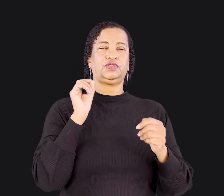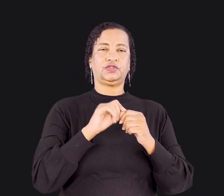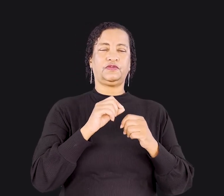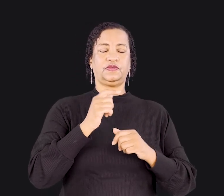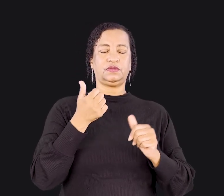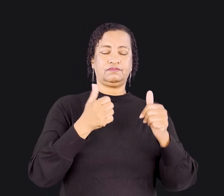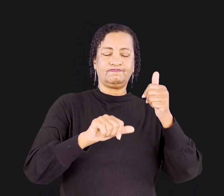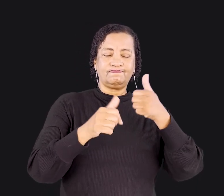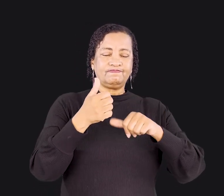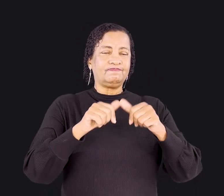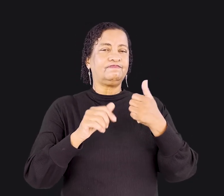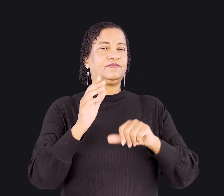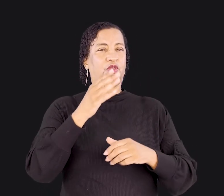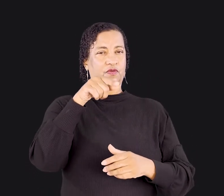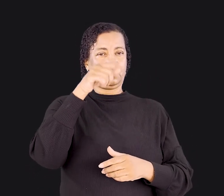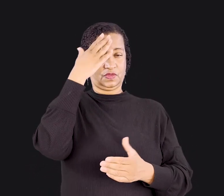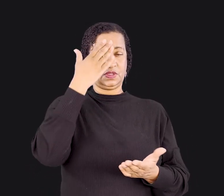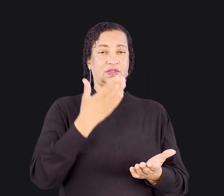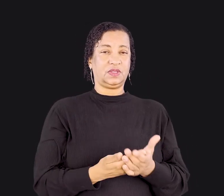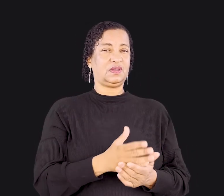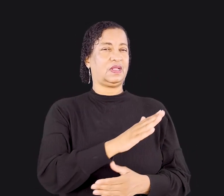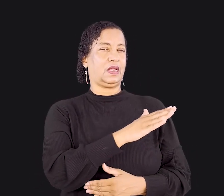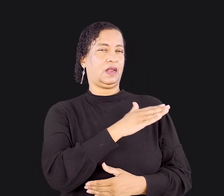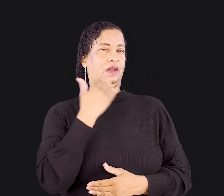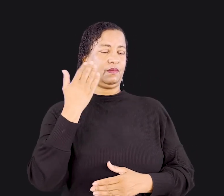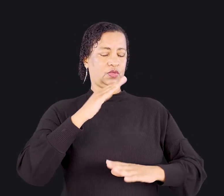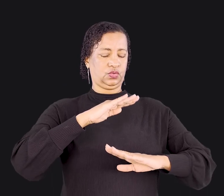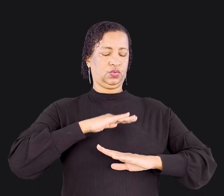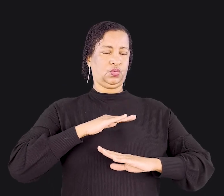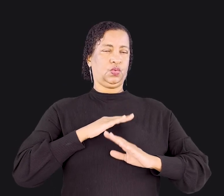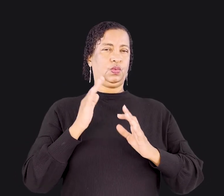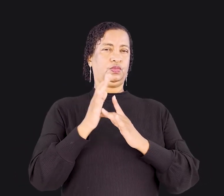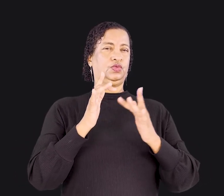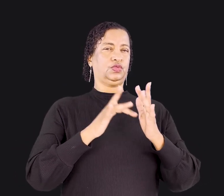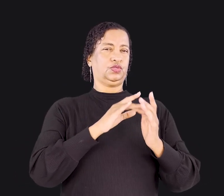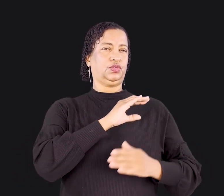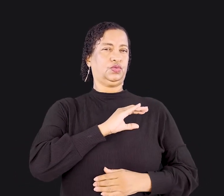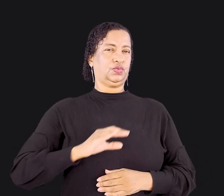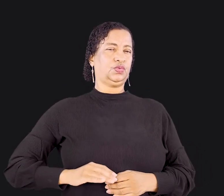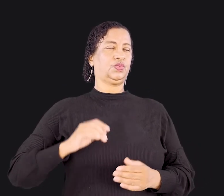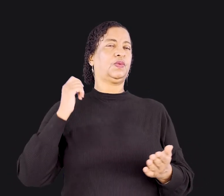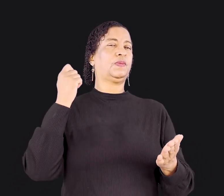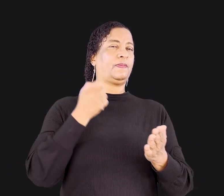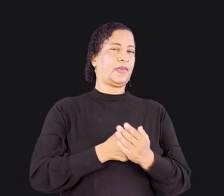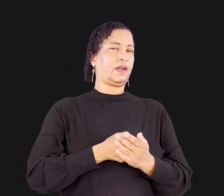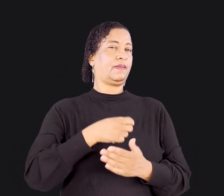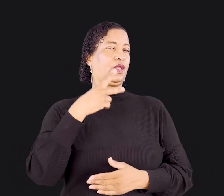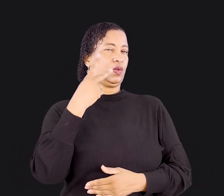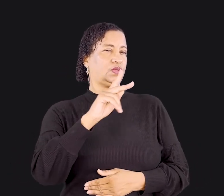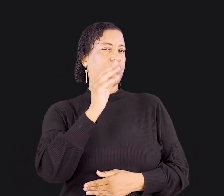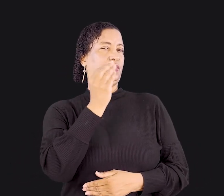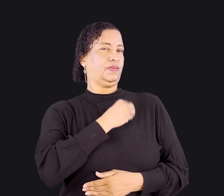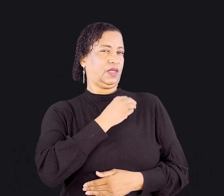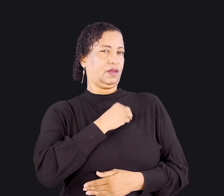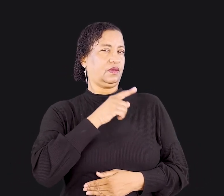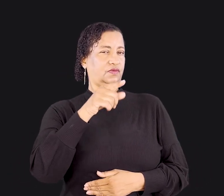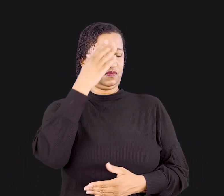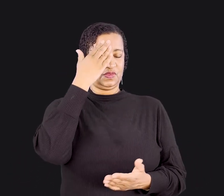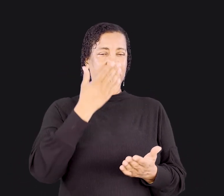autoexame? Você acredita na morte física de Jesus Cristo para pagar a dívida dos seus pecados? Você acredita que ele